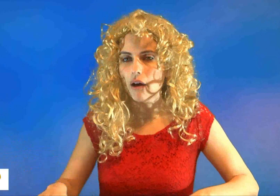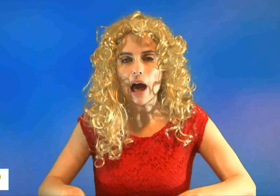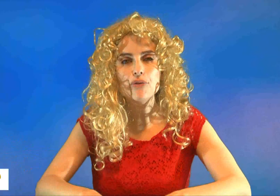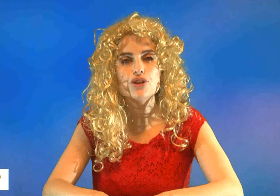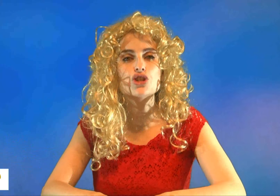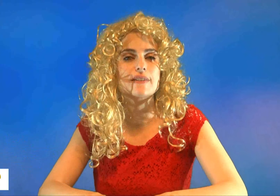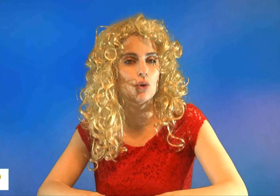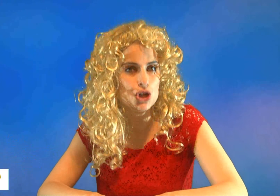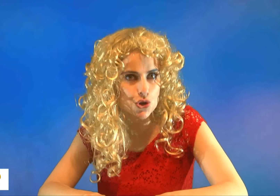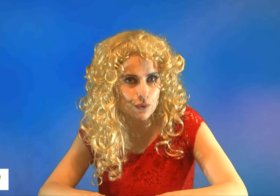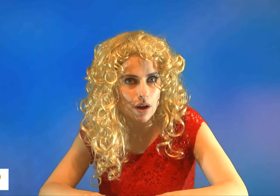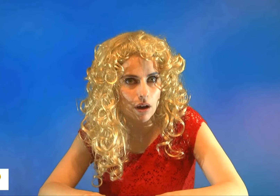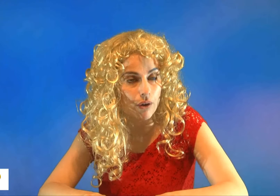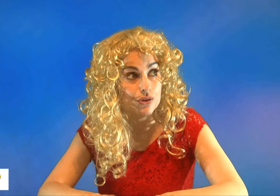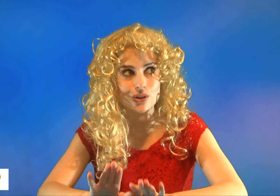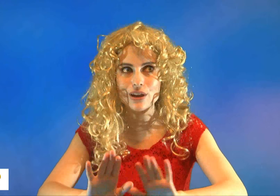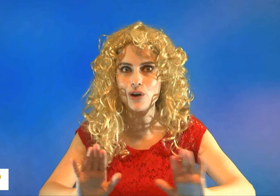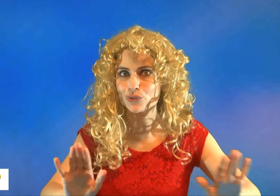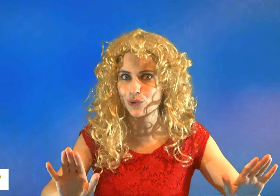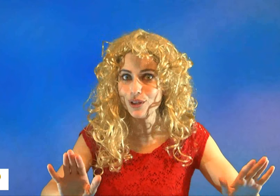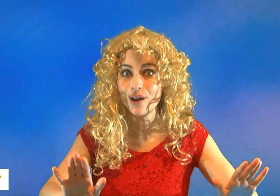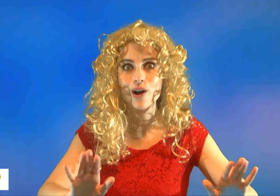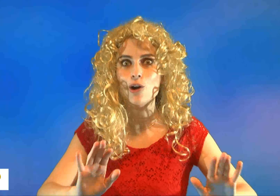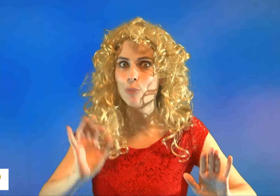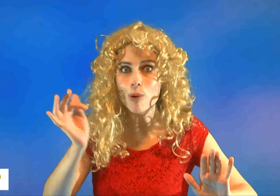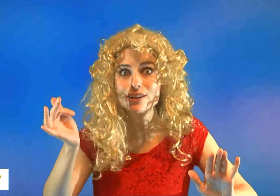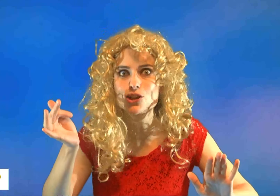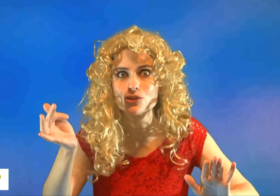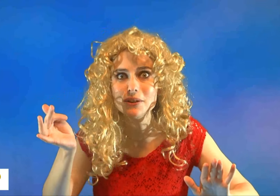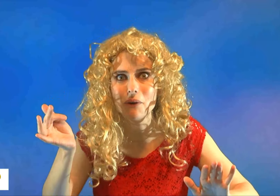affiche sa religion sans avoir sur lui le moindre échantillon.